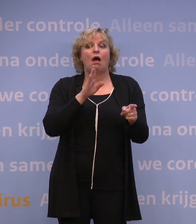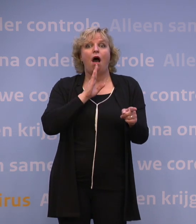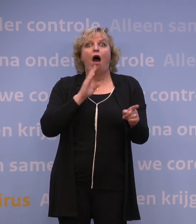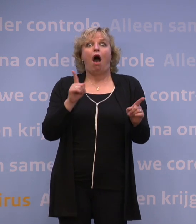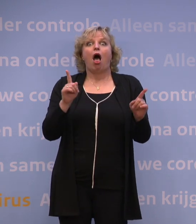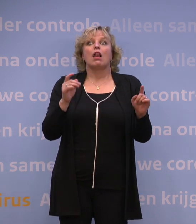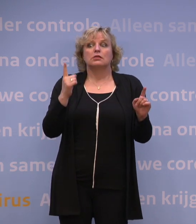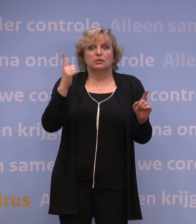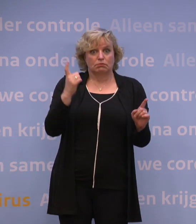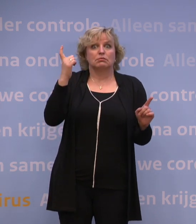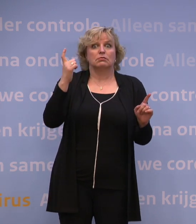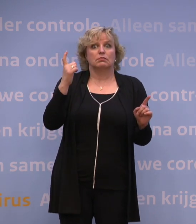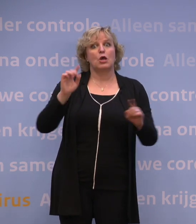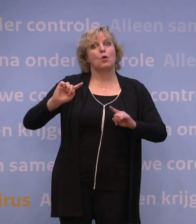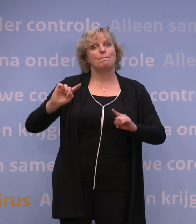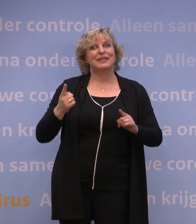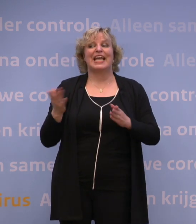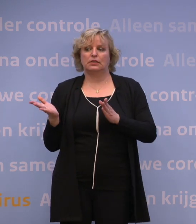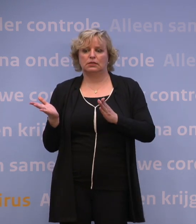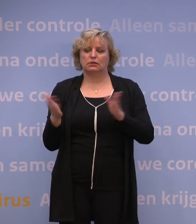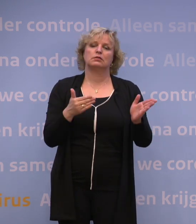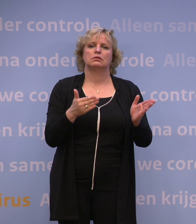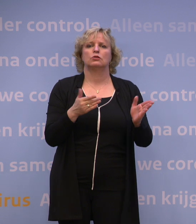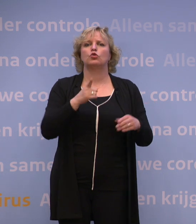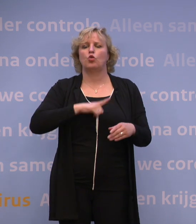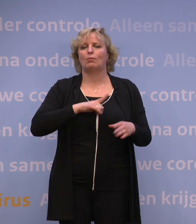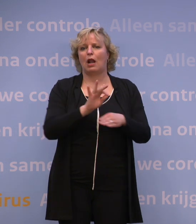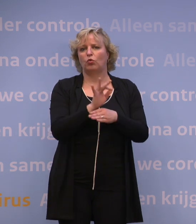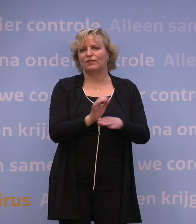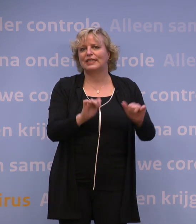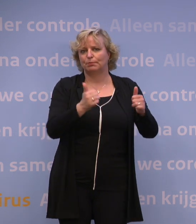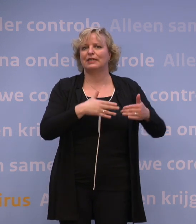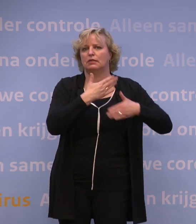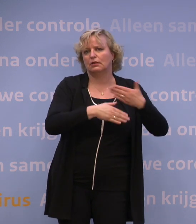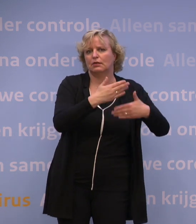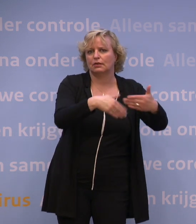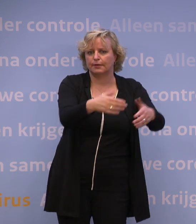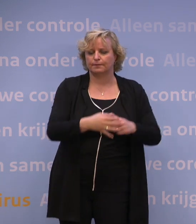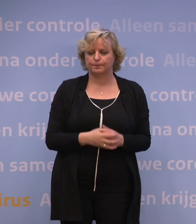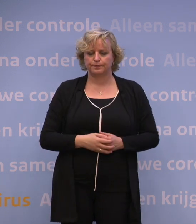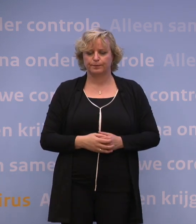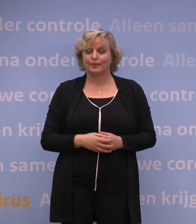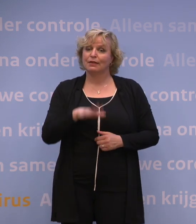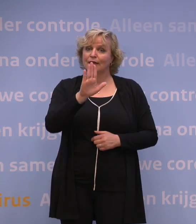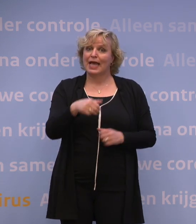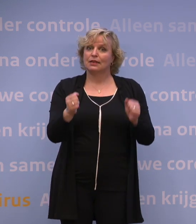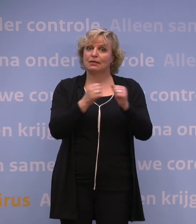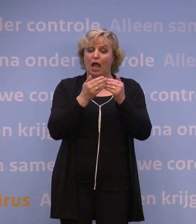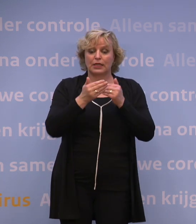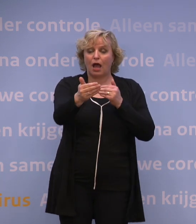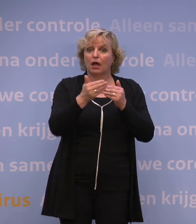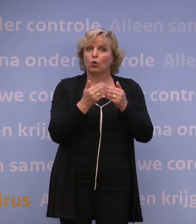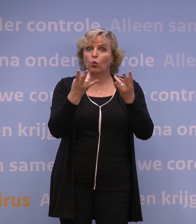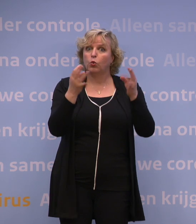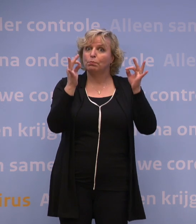kan ook direct met normaal onderwijs kunnen starten. Hoe het najaar er precies uit gaat zien en welke